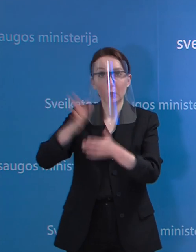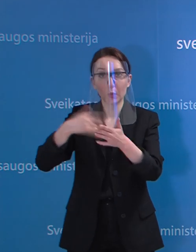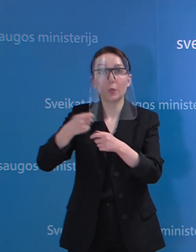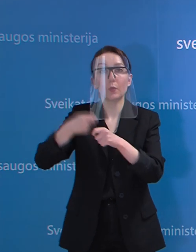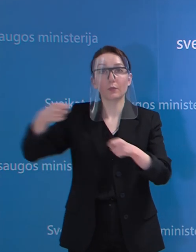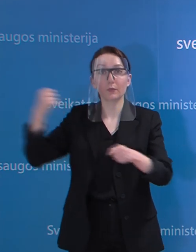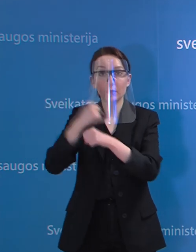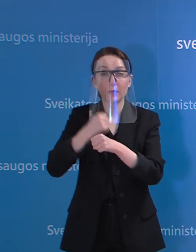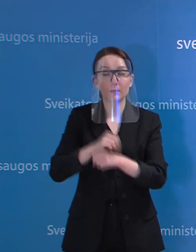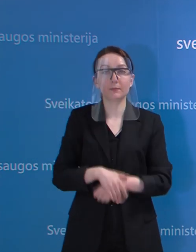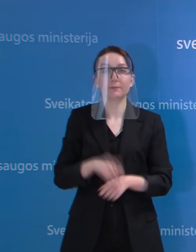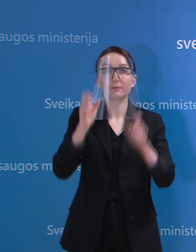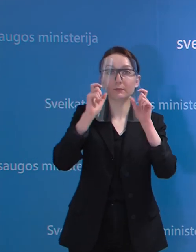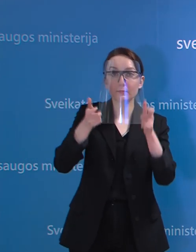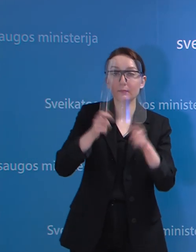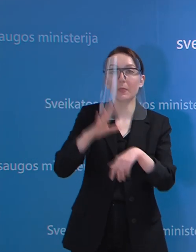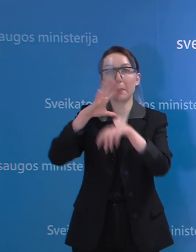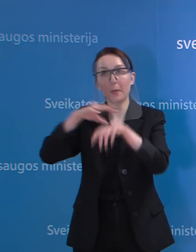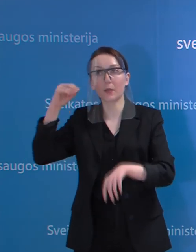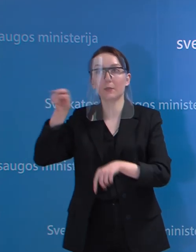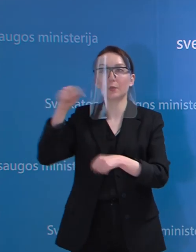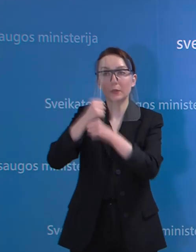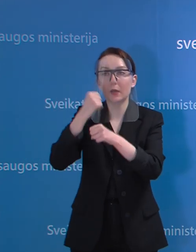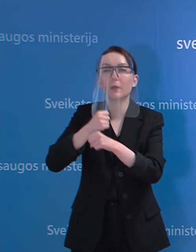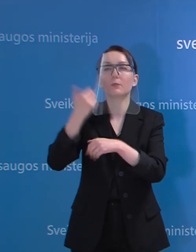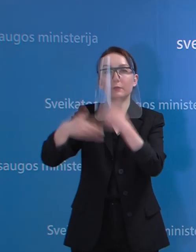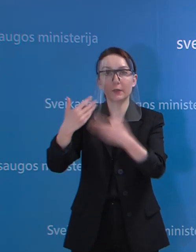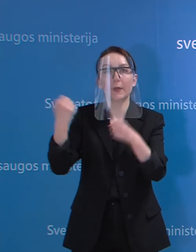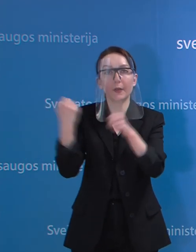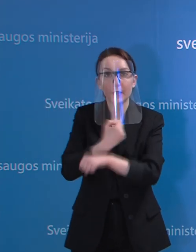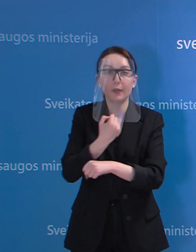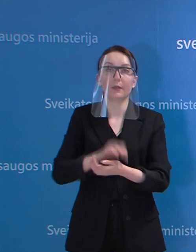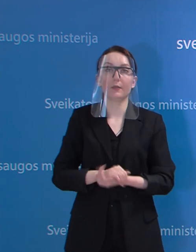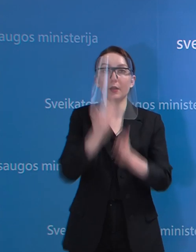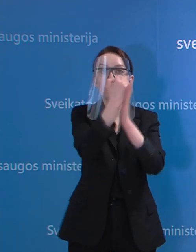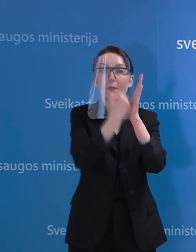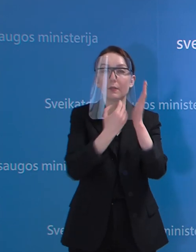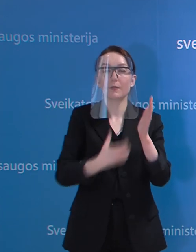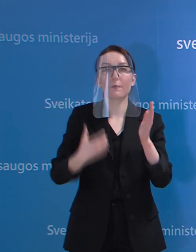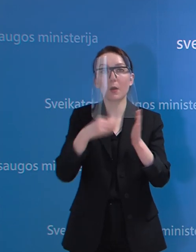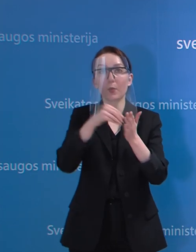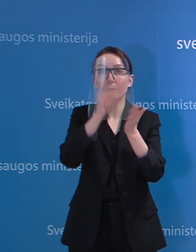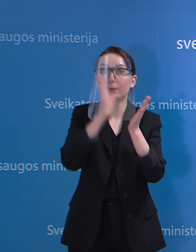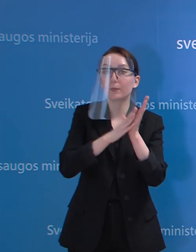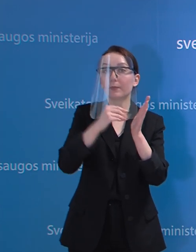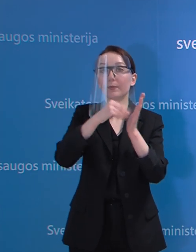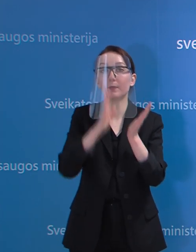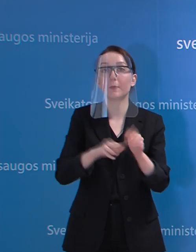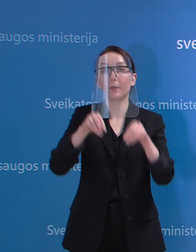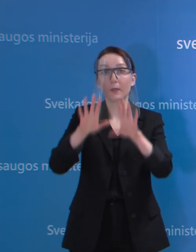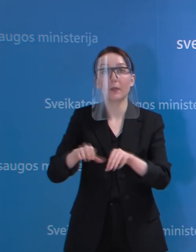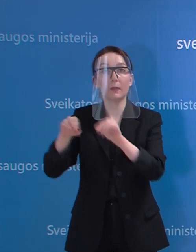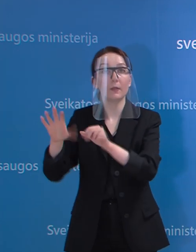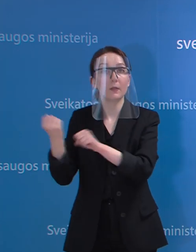darbą? Tai parlamento darba reikia tam, kad būtų priimti svarbų sprendimai. Šiandien kaip tik kalbėjom